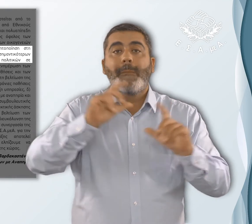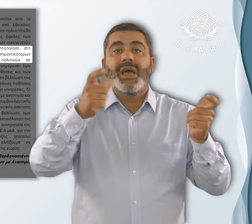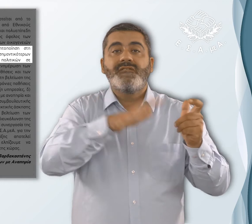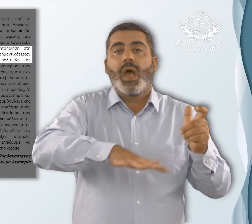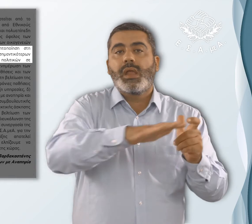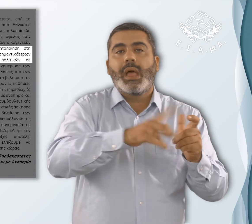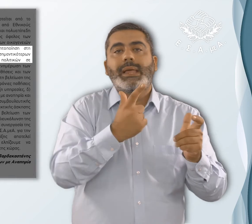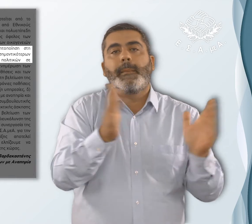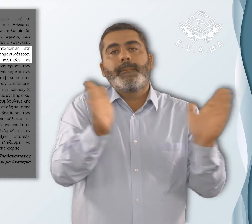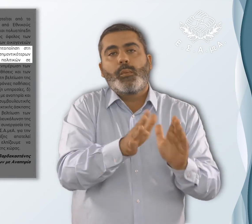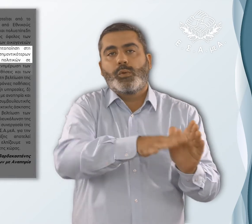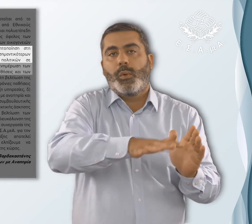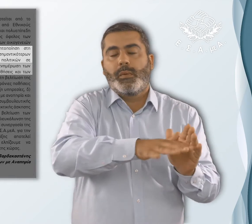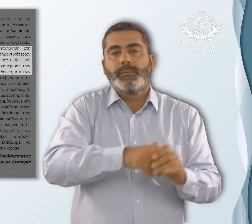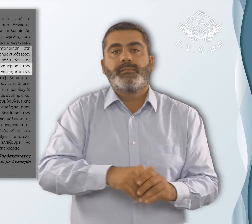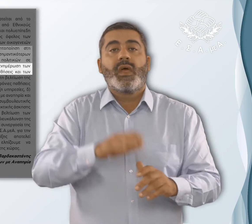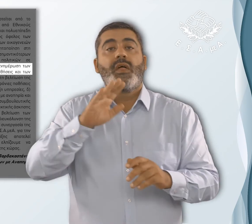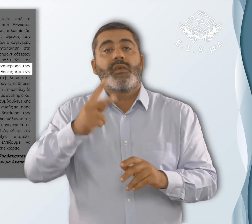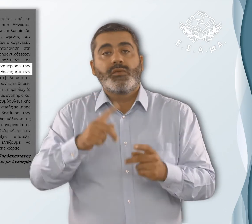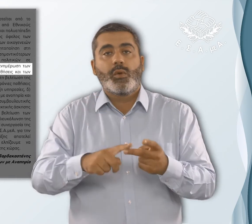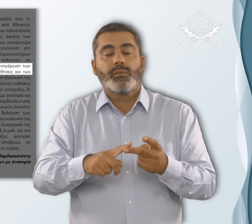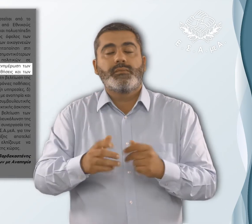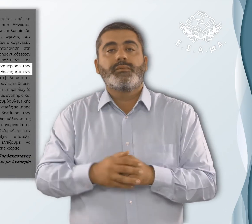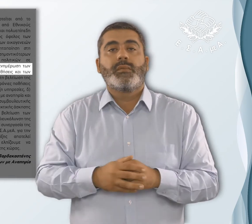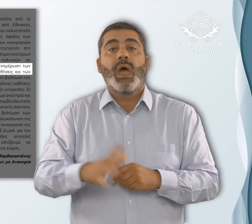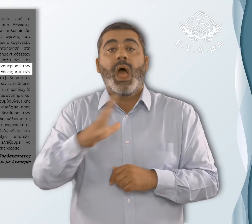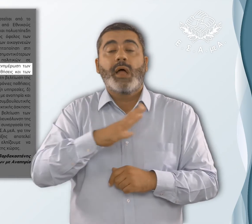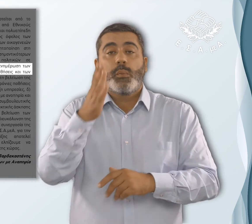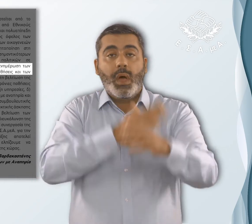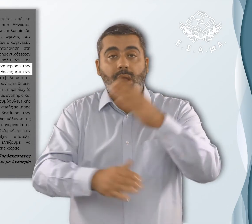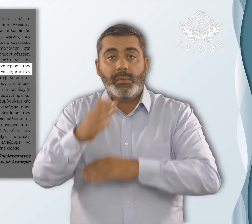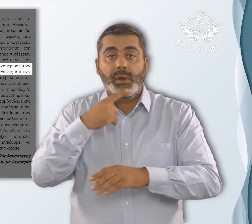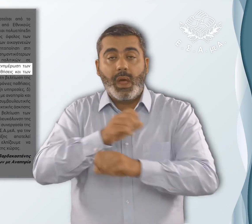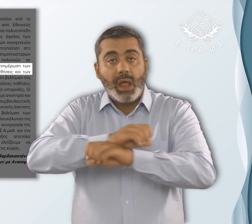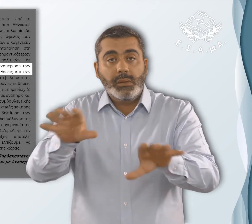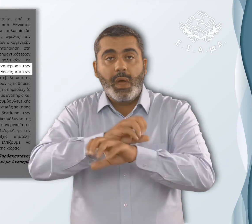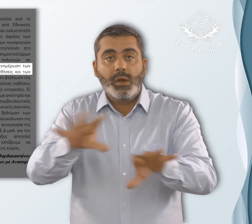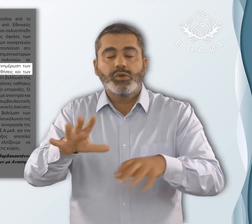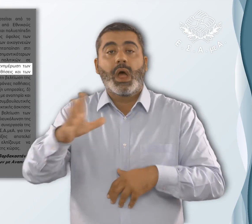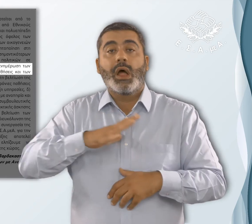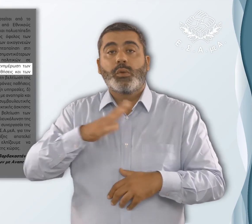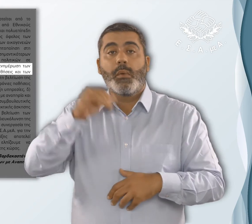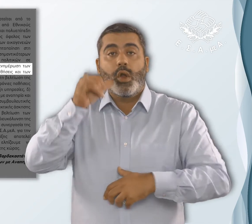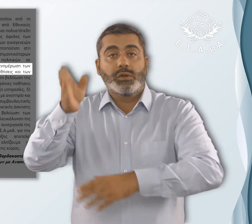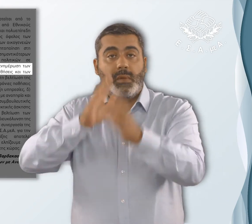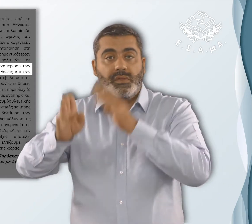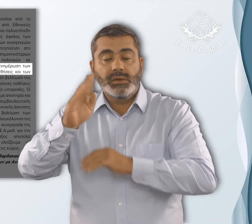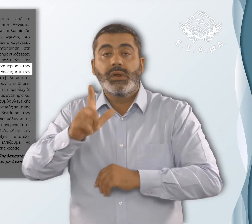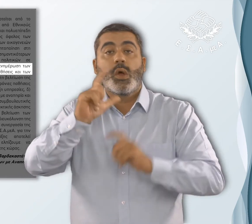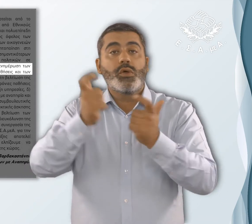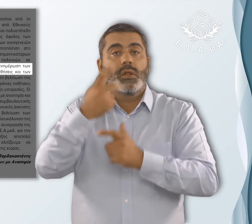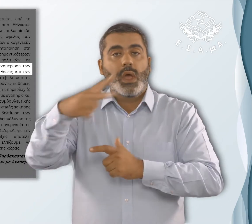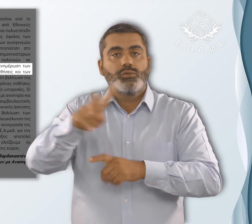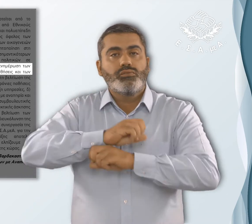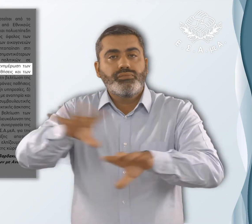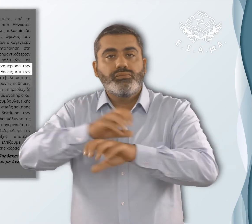περιφερειακό και τοπικό επίπεδο. Β. Στην ενημέρωση των ίδιων των ατόμων με αναπηρία, χρόνιες παθήσεις και των οικογενειών